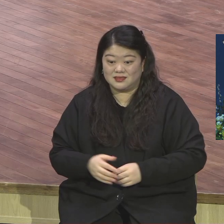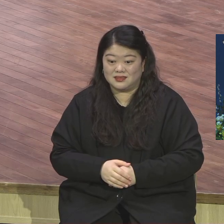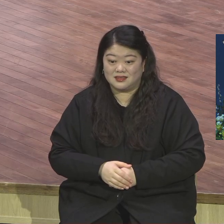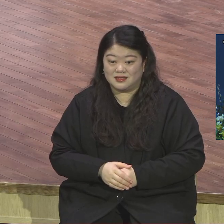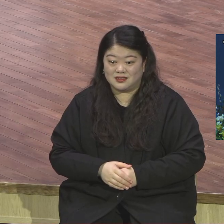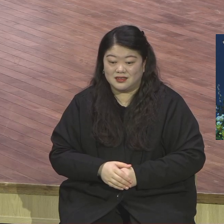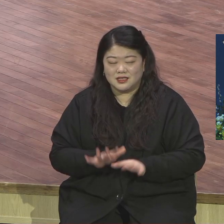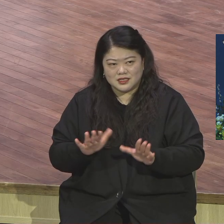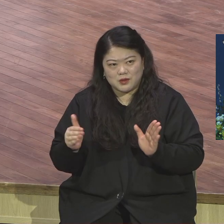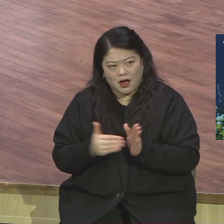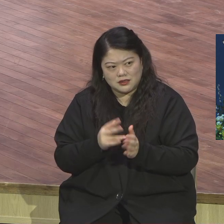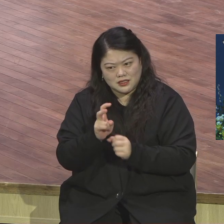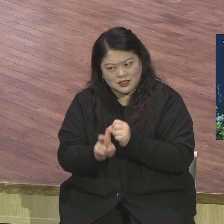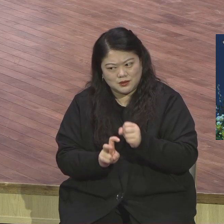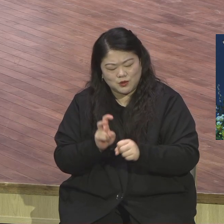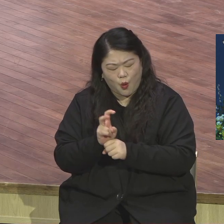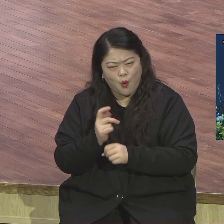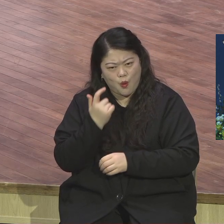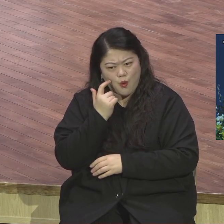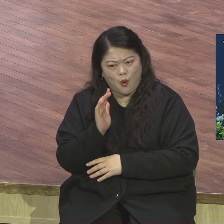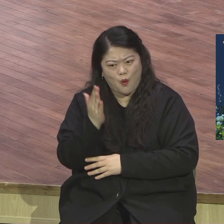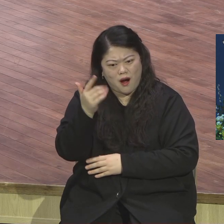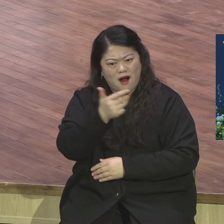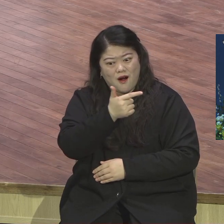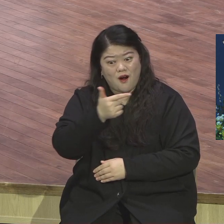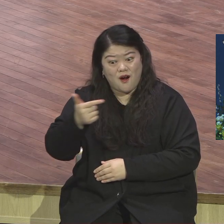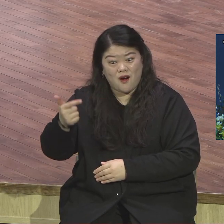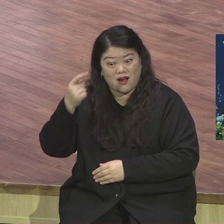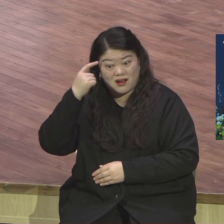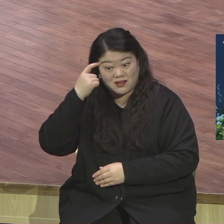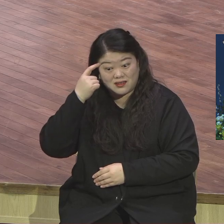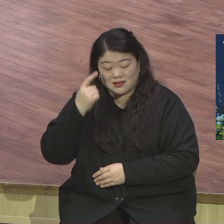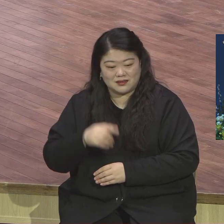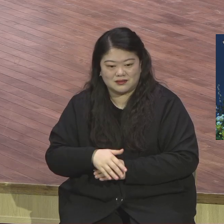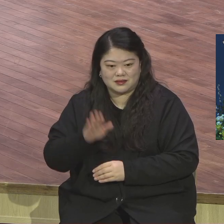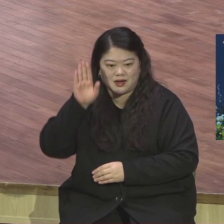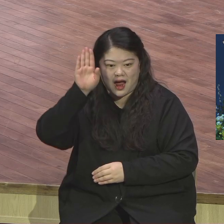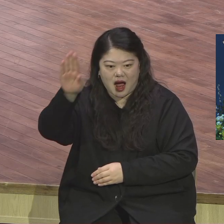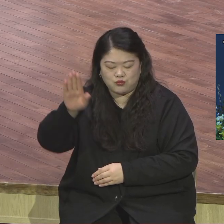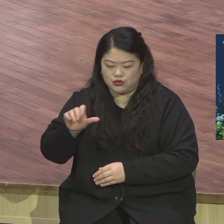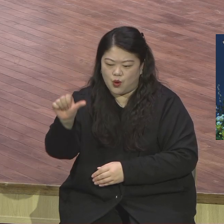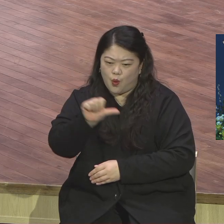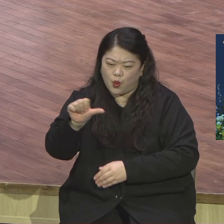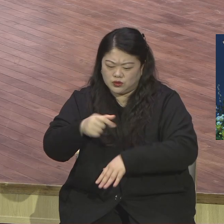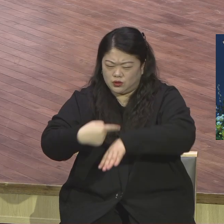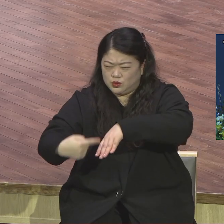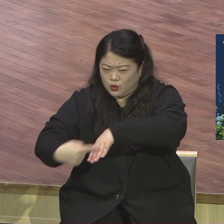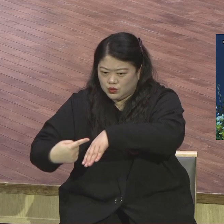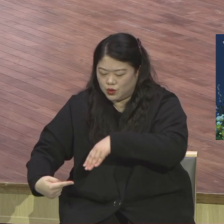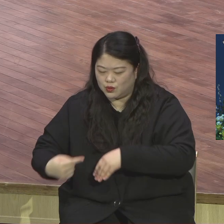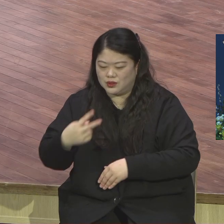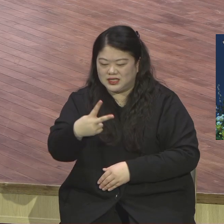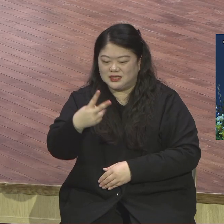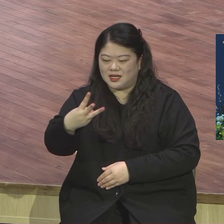2, 3, 7 나라 5천 용족 한 종 정도 빠짐없이 우리가 직관적적으로 그렇게 보험을 증가할 수 있는